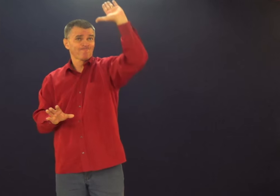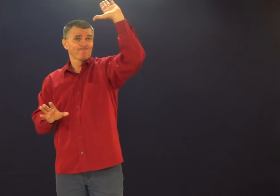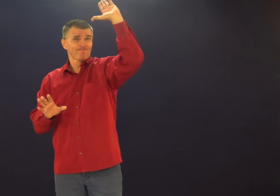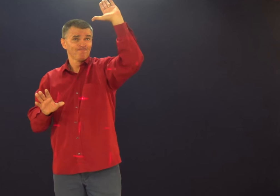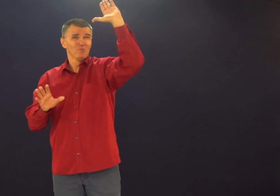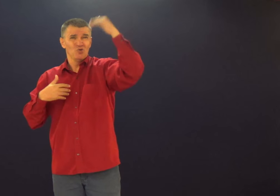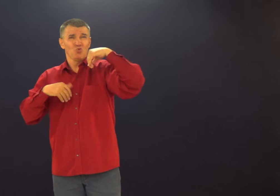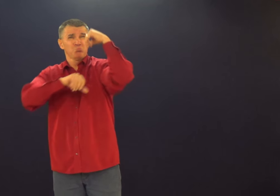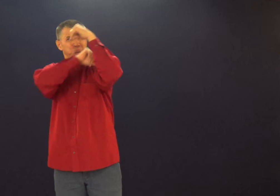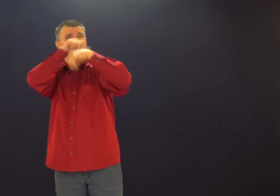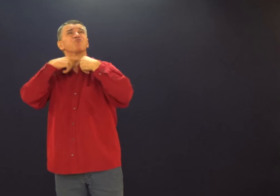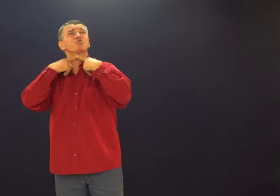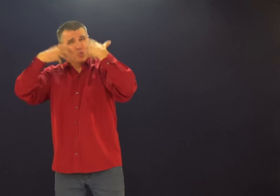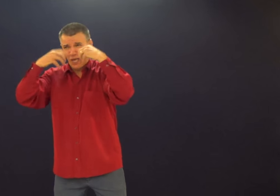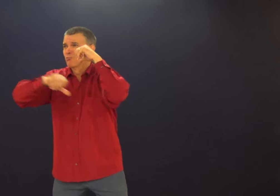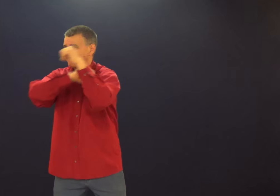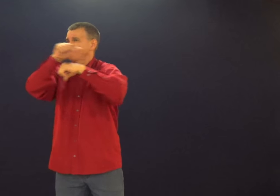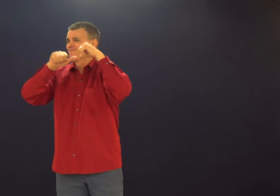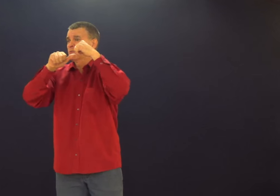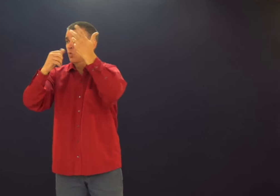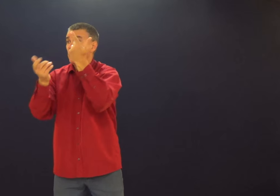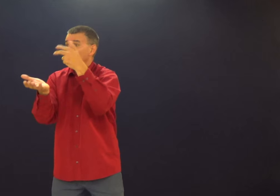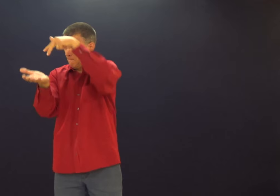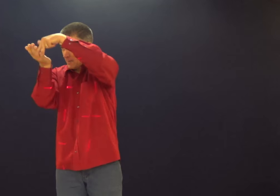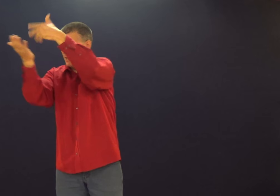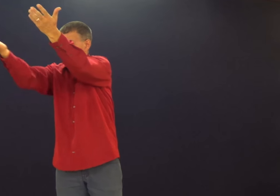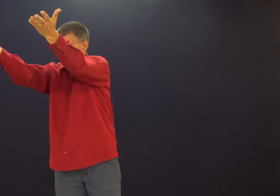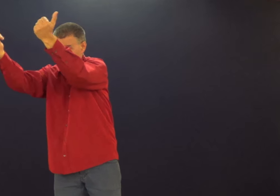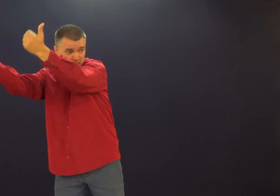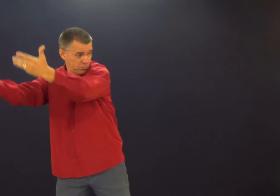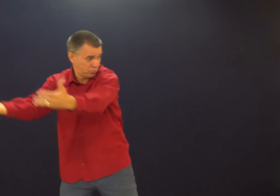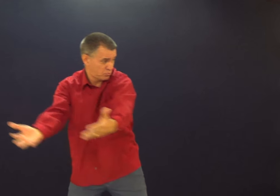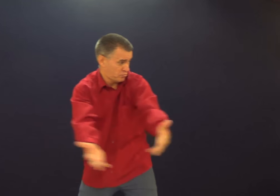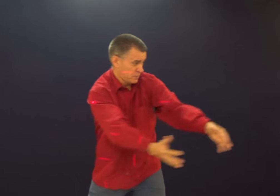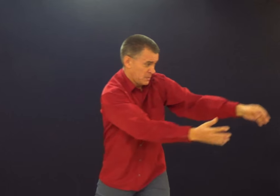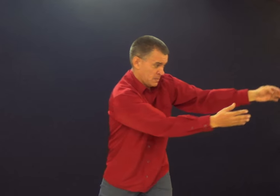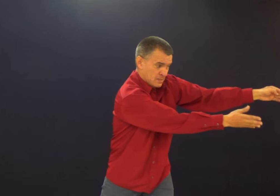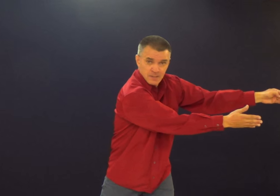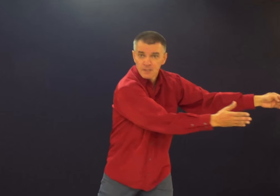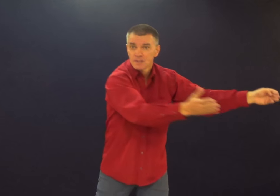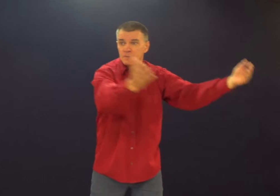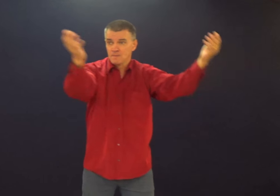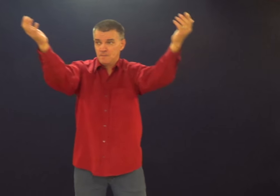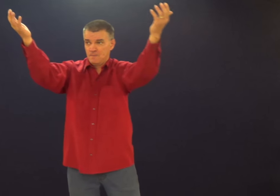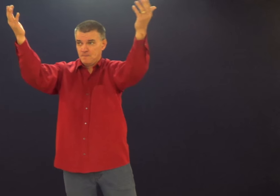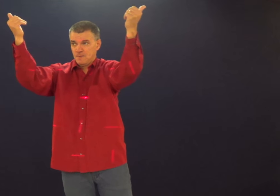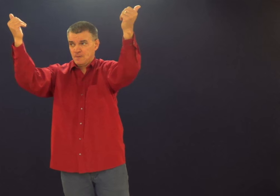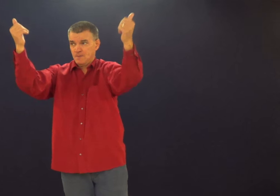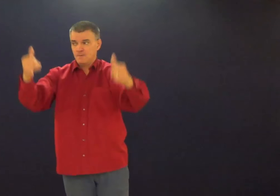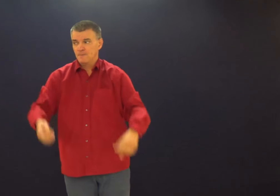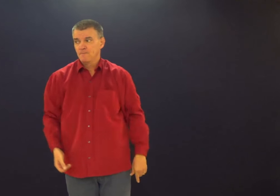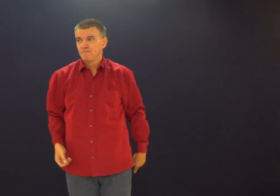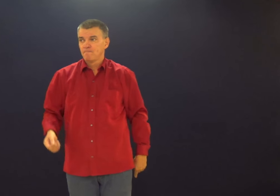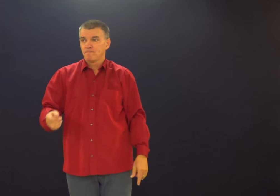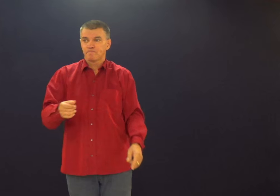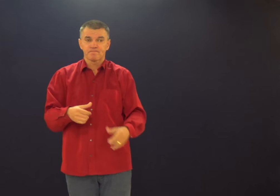se você levantar a sua mão, é porque você quer essa transformação, essa mudança. Se você se sentiu